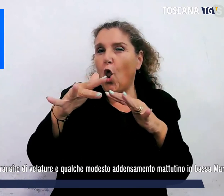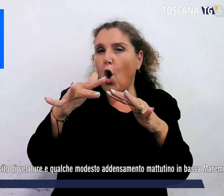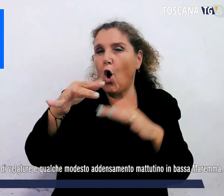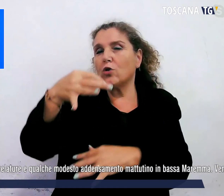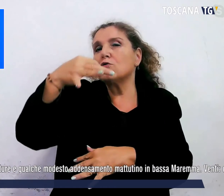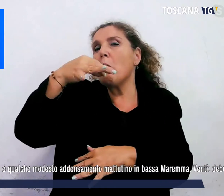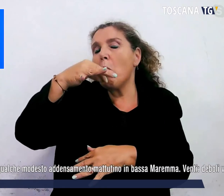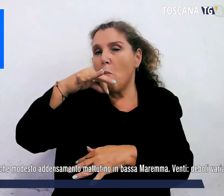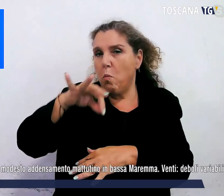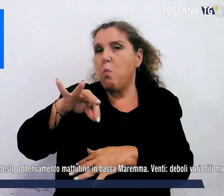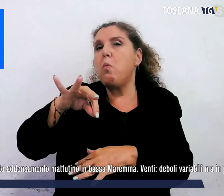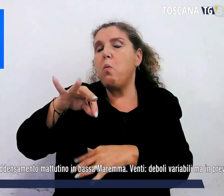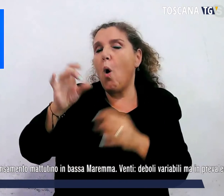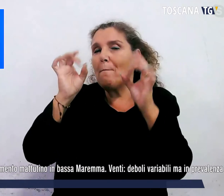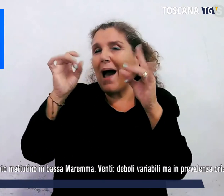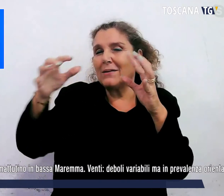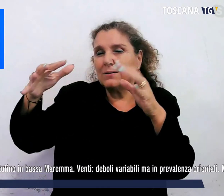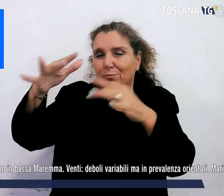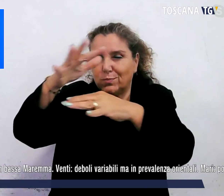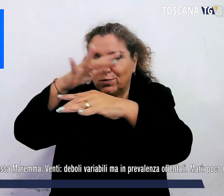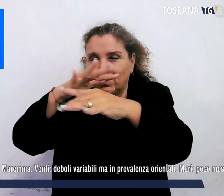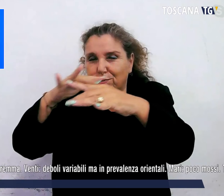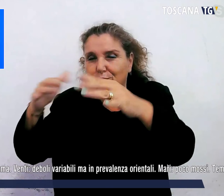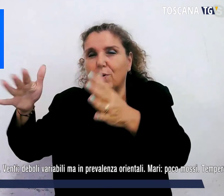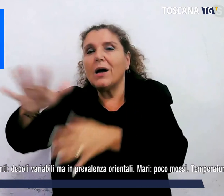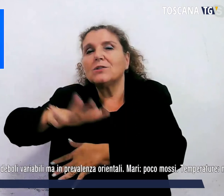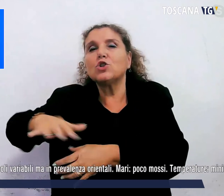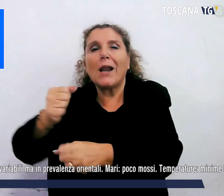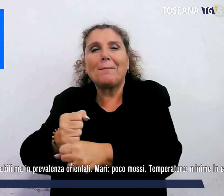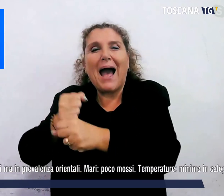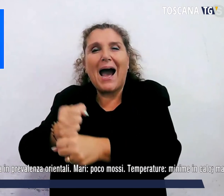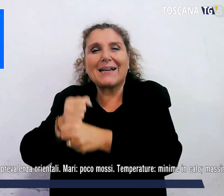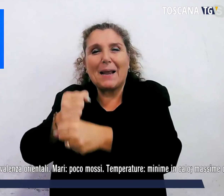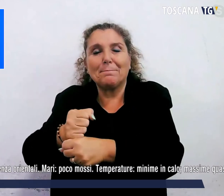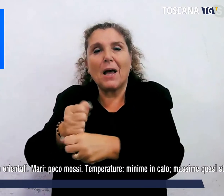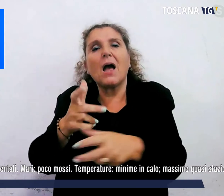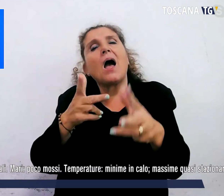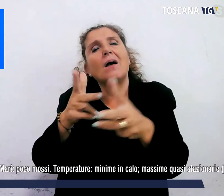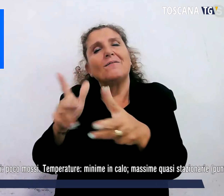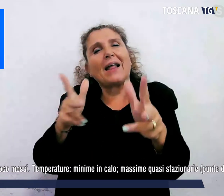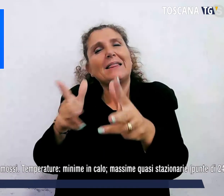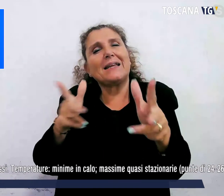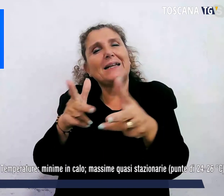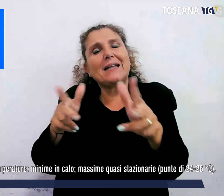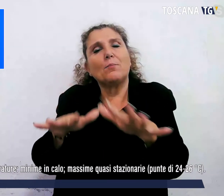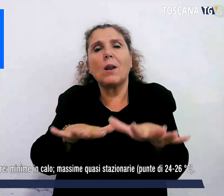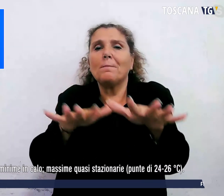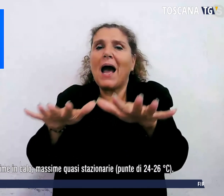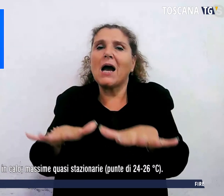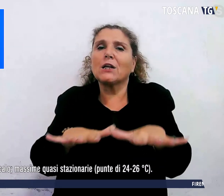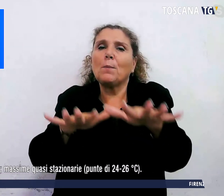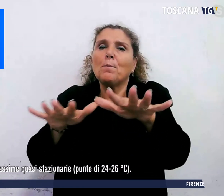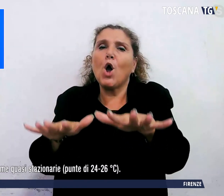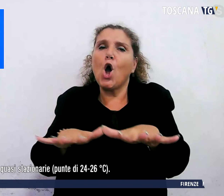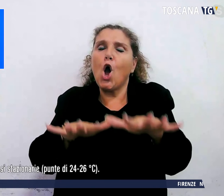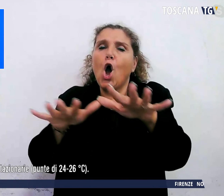la mattina nella bassa maremma, i venti sono deboli, i mari poco mossi e infine le temperature